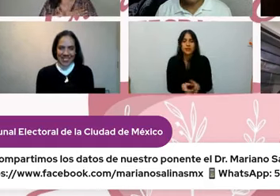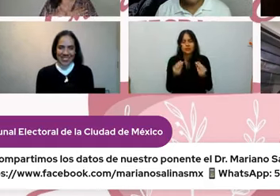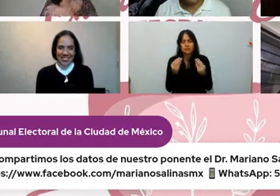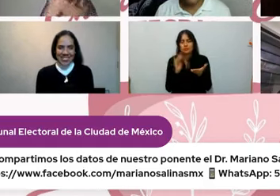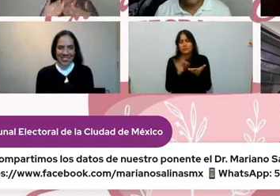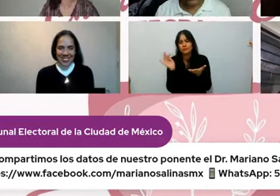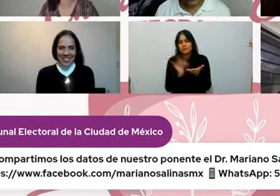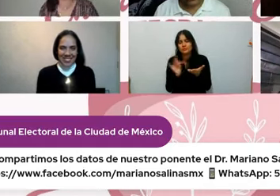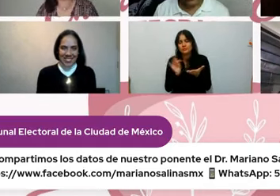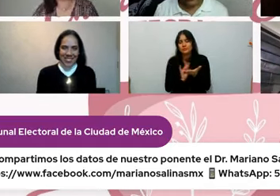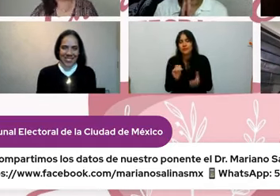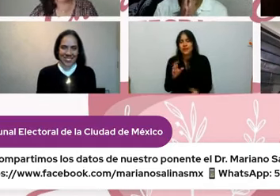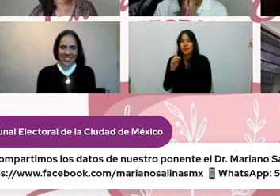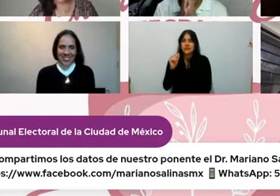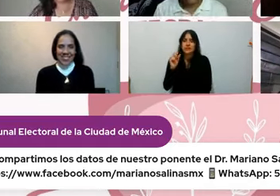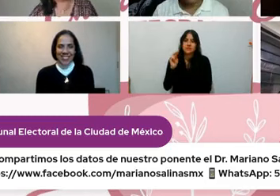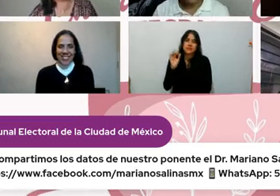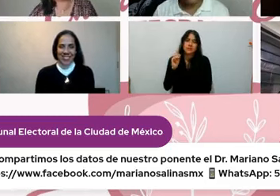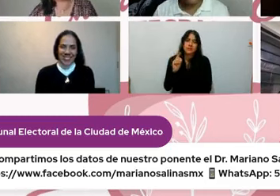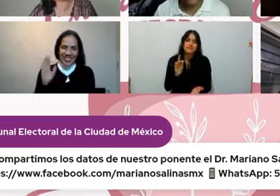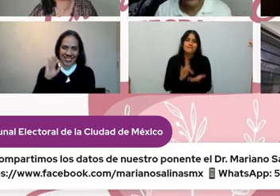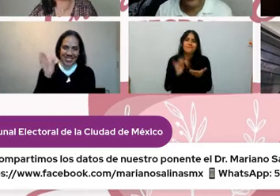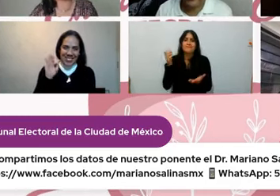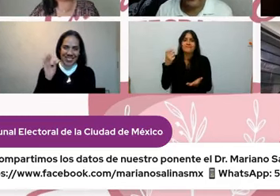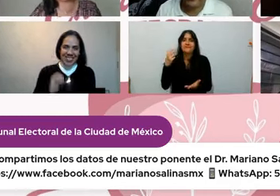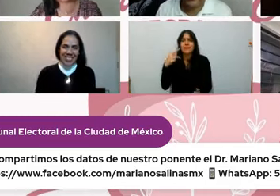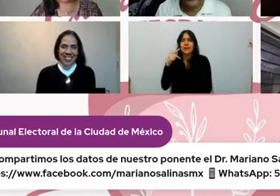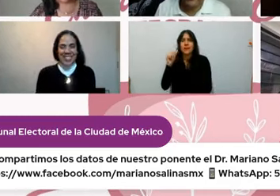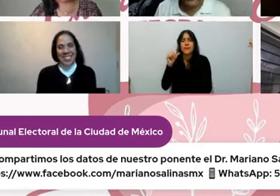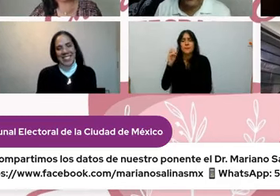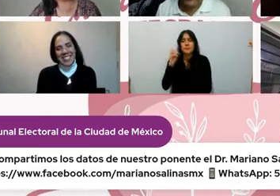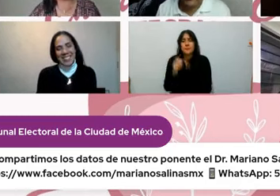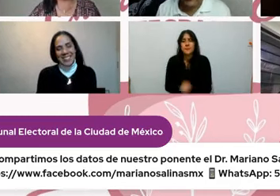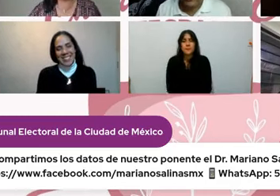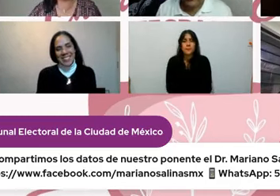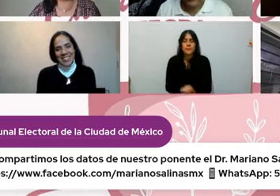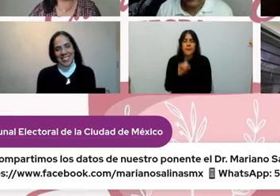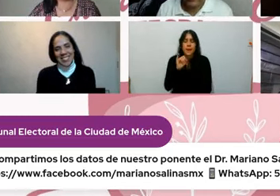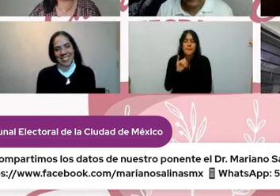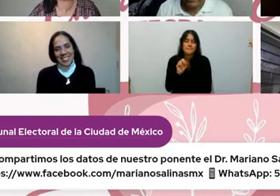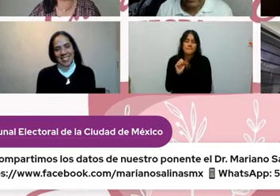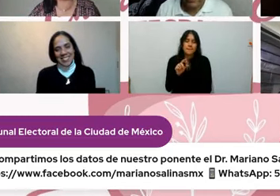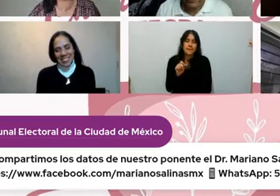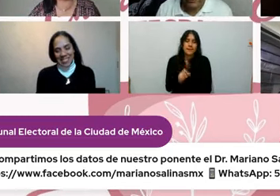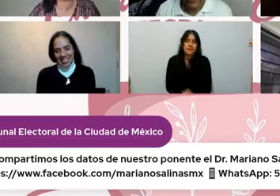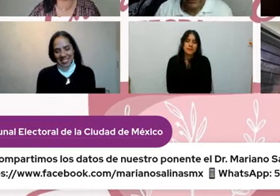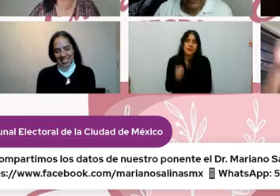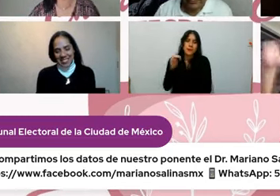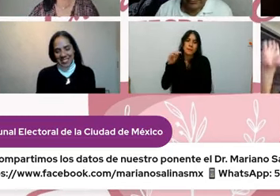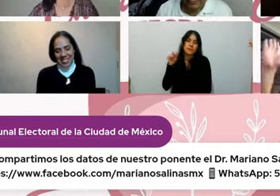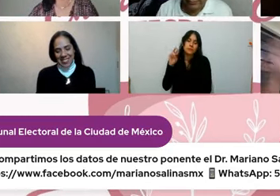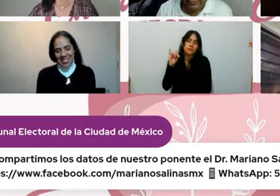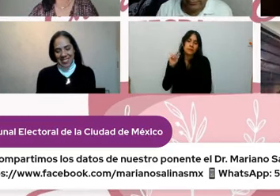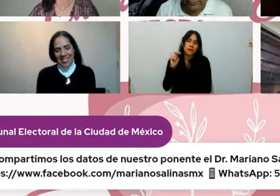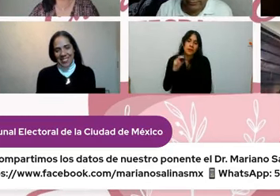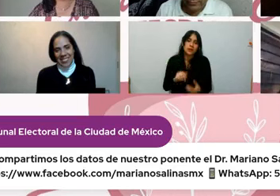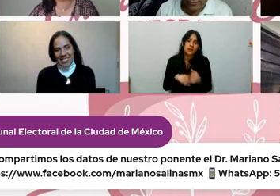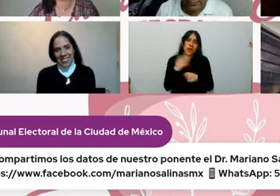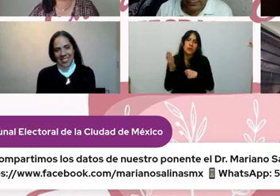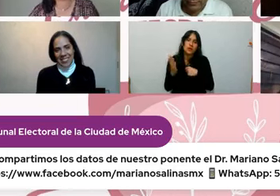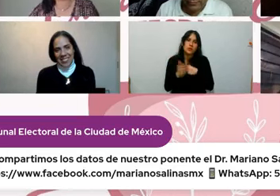gracias David Salazar gracias de comunicación social y relaciones públicas Mariano el próximo